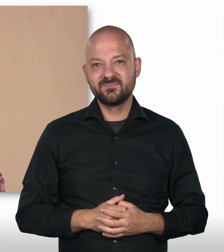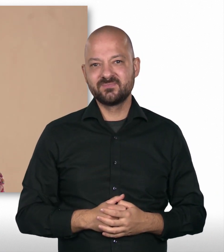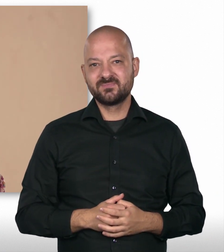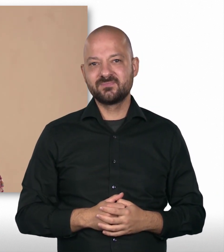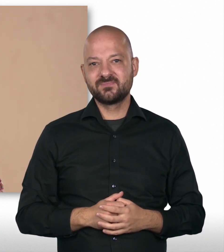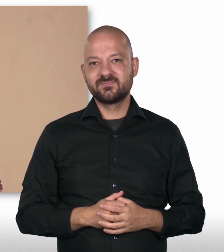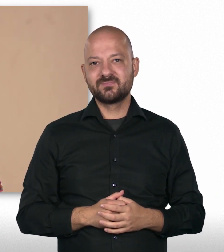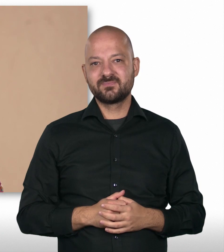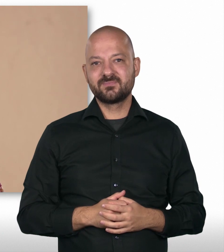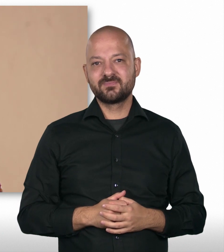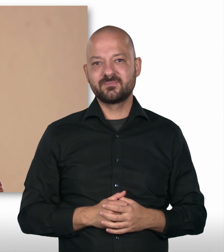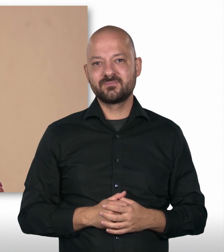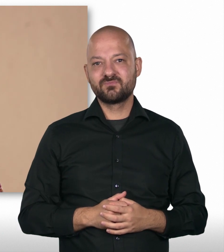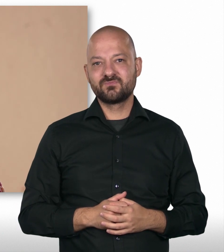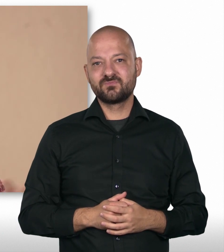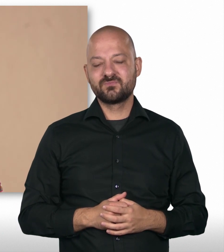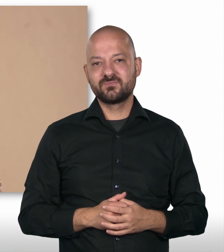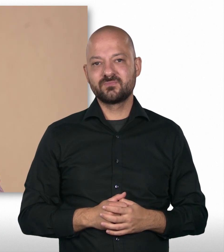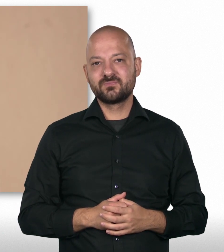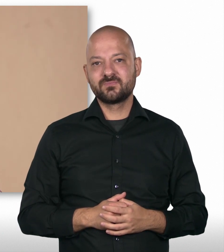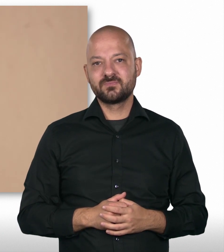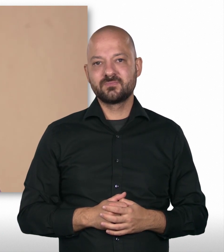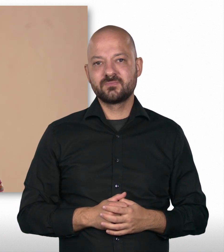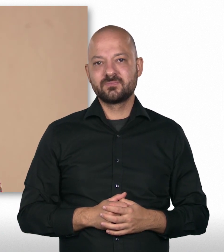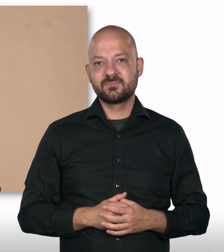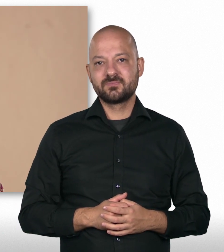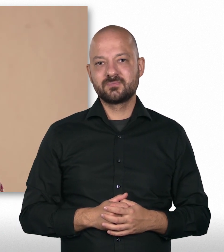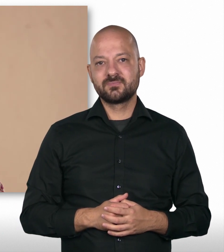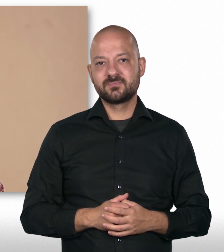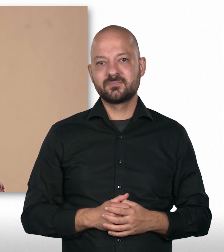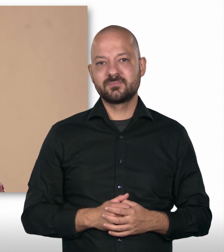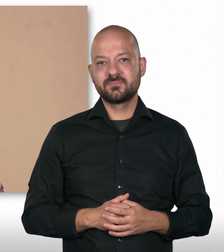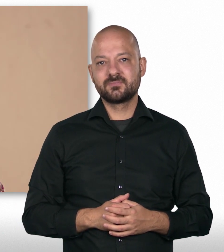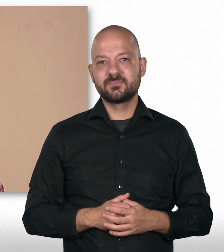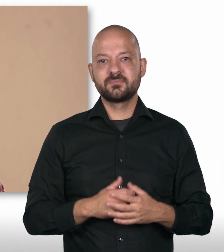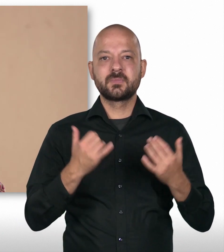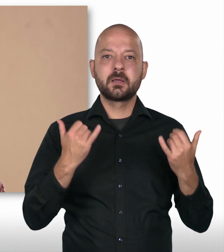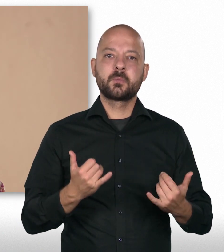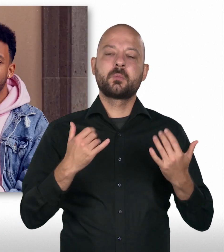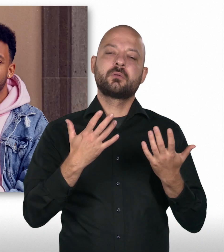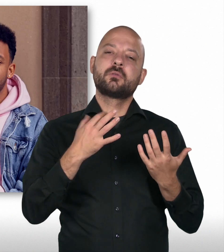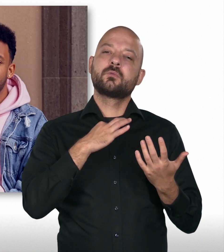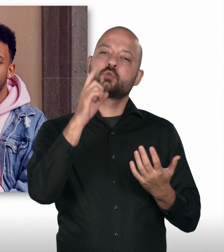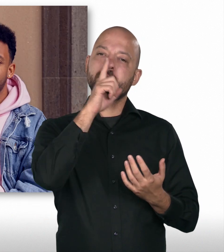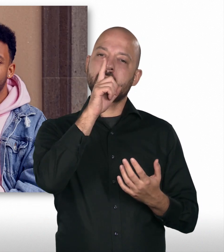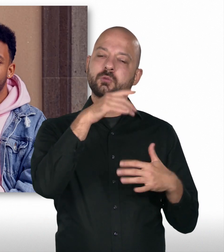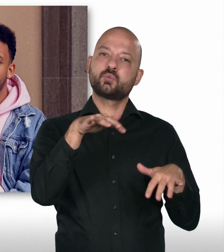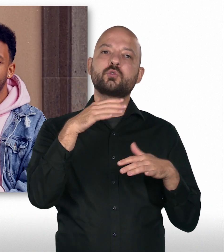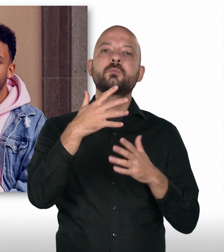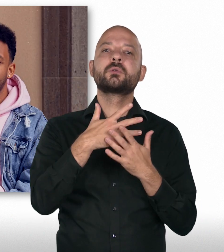ein bisschen zusammenwächst durch diese verschiedenen Sachen, die man jetzt halt miteinander macht und die man miteinander lernen kann. Und muss ich